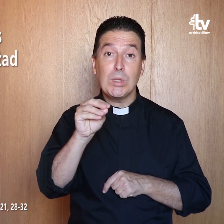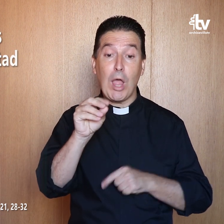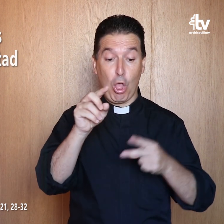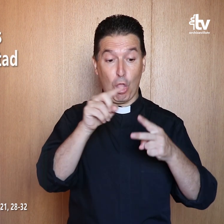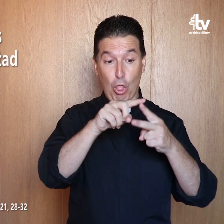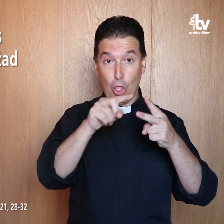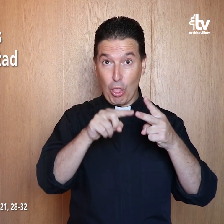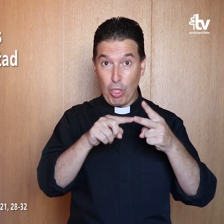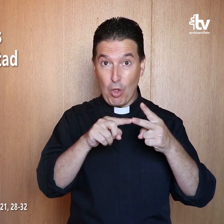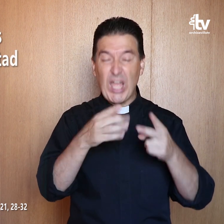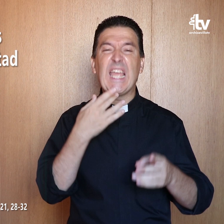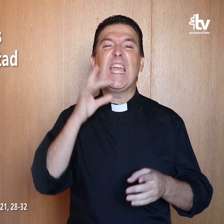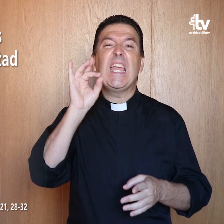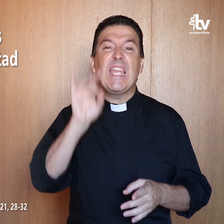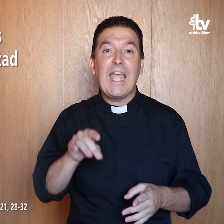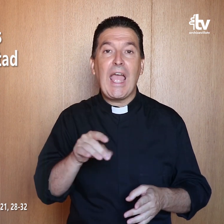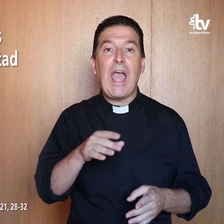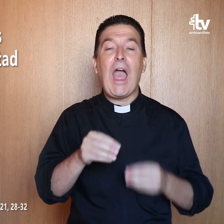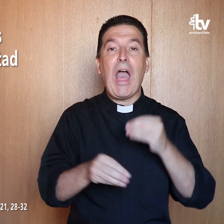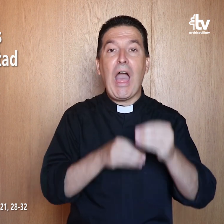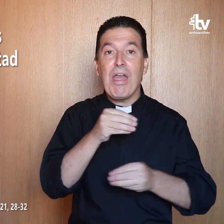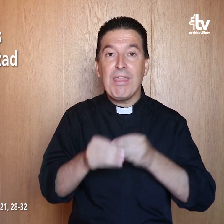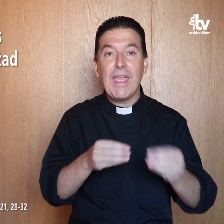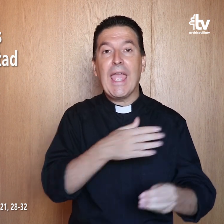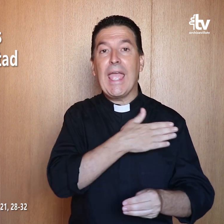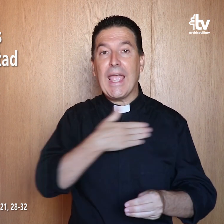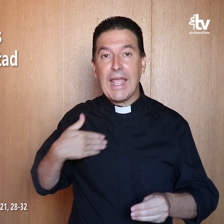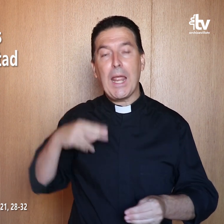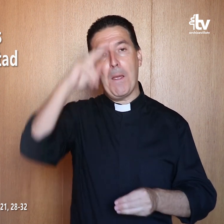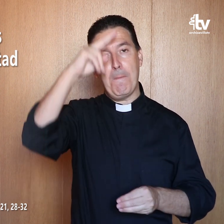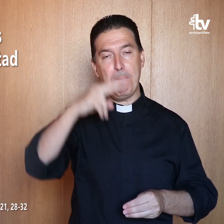¿Quién de los dos cumplió la voluntad de su padre?